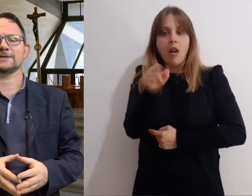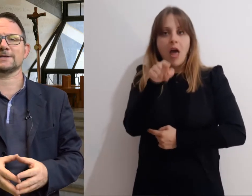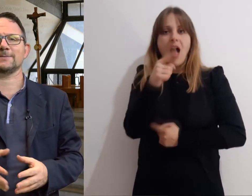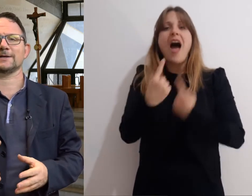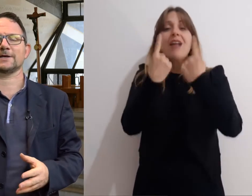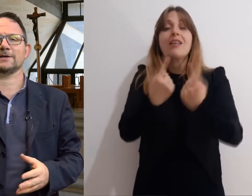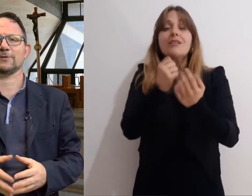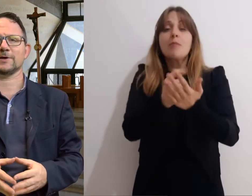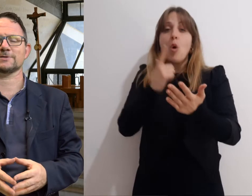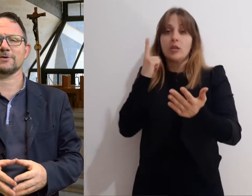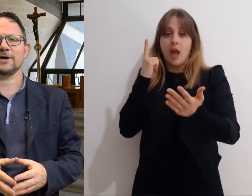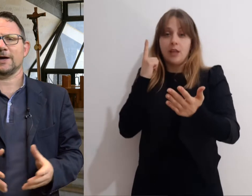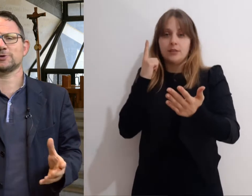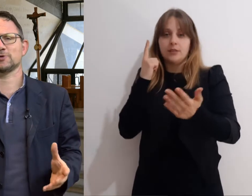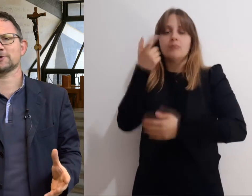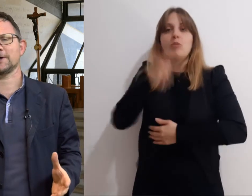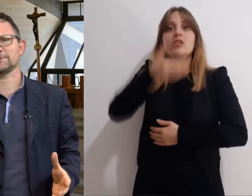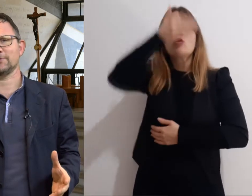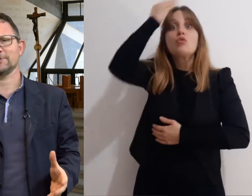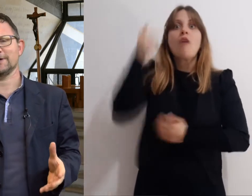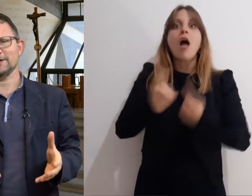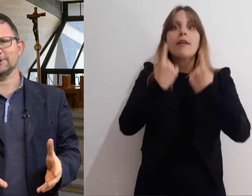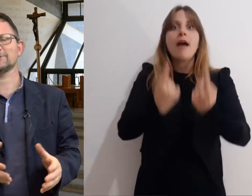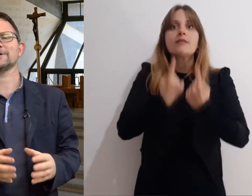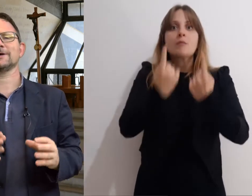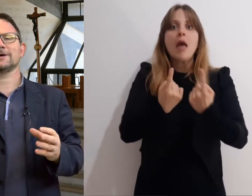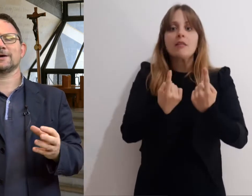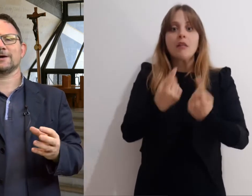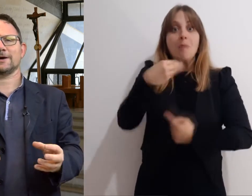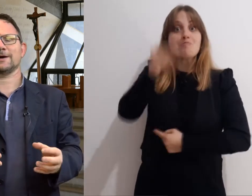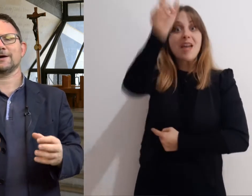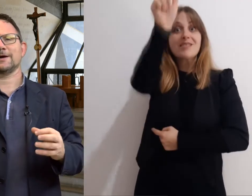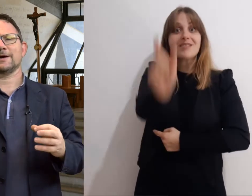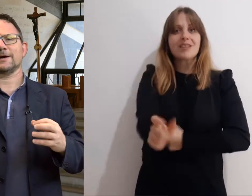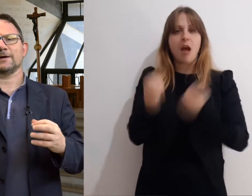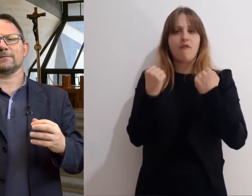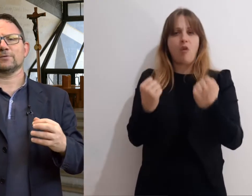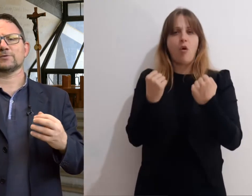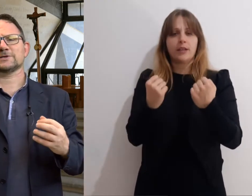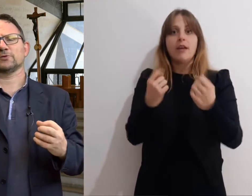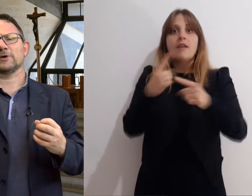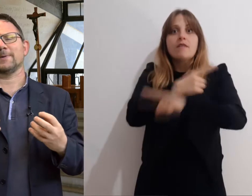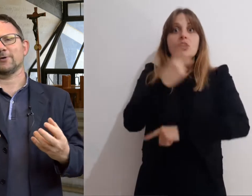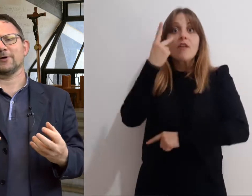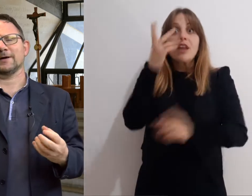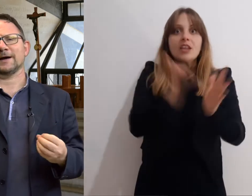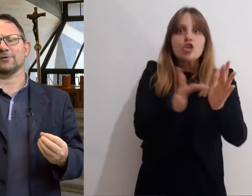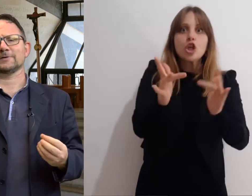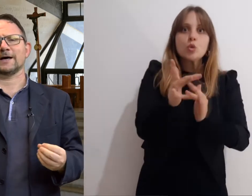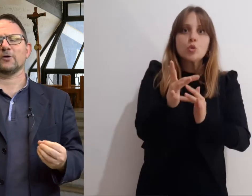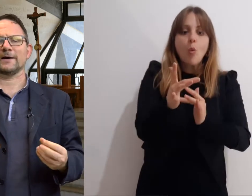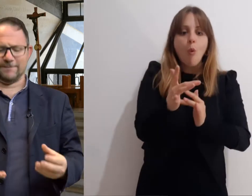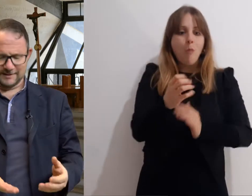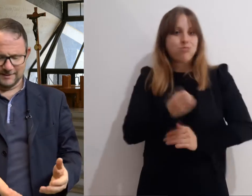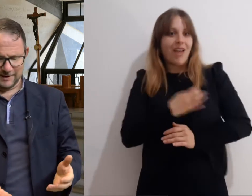scandalizza Gli manda a chiedere questo E Gesù cosa gli risponde? Gli dice che non sono le parole a